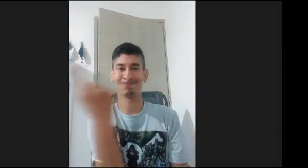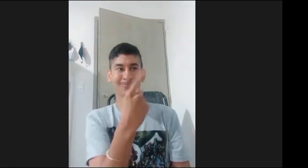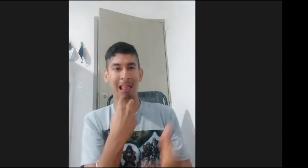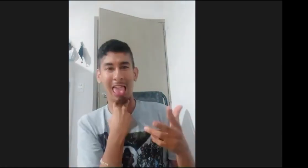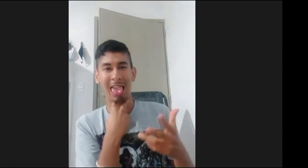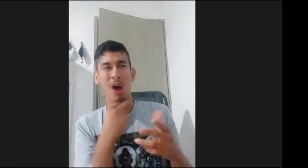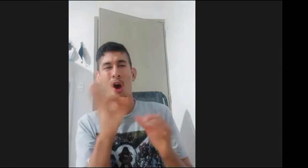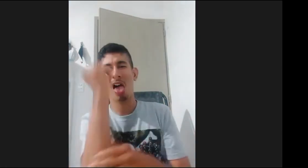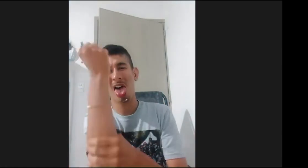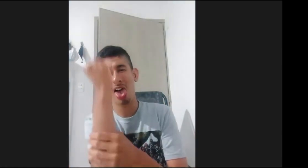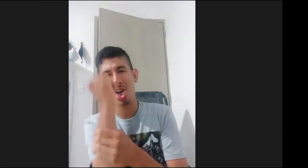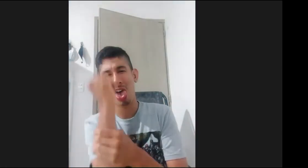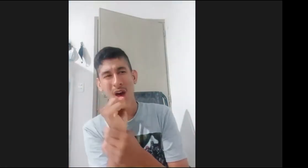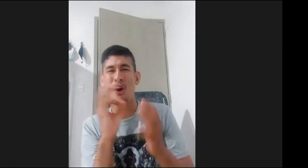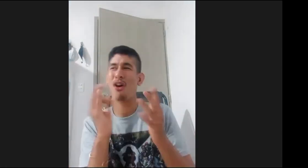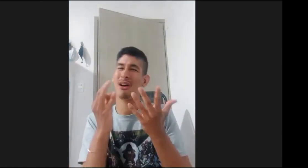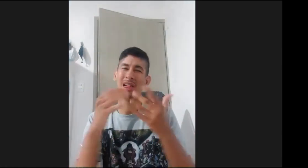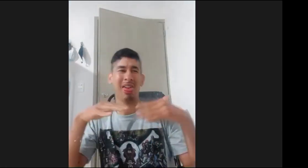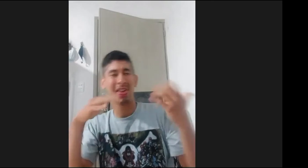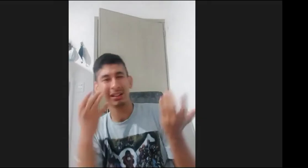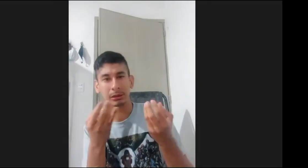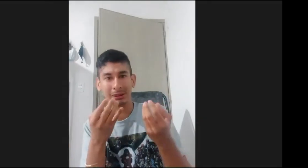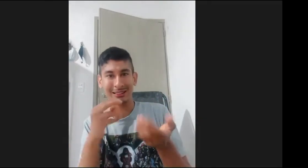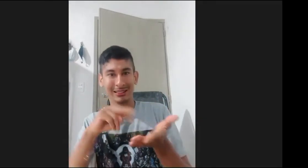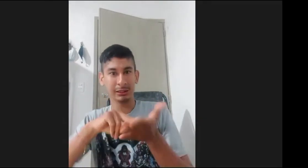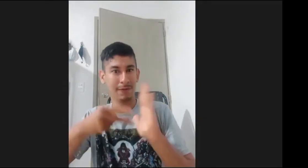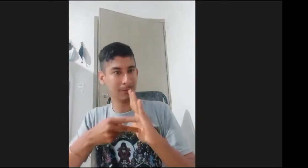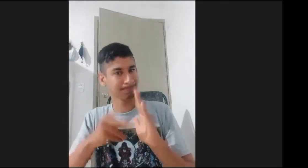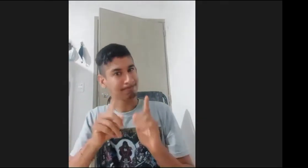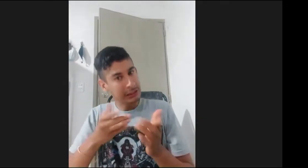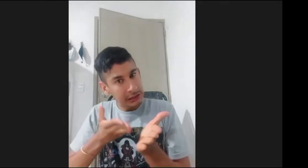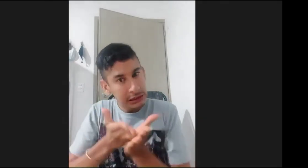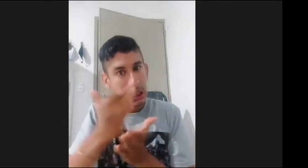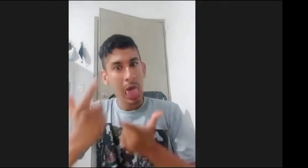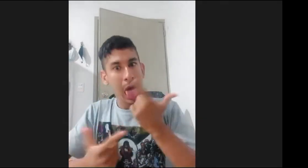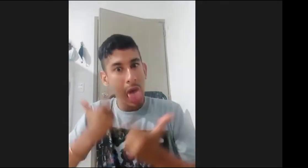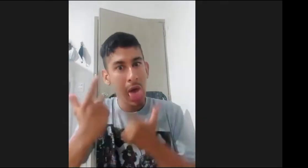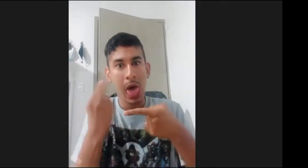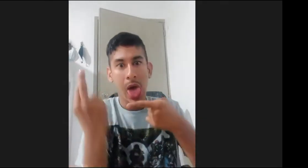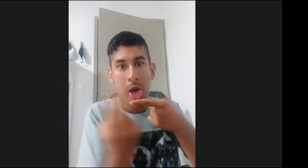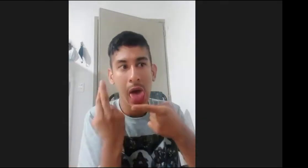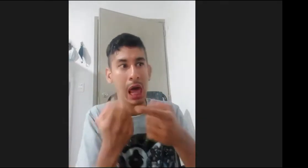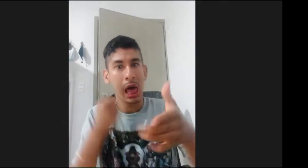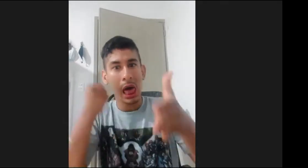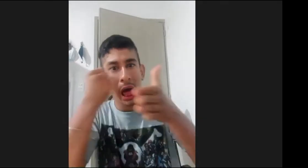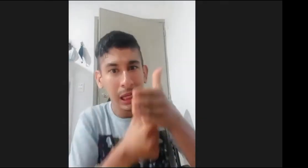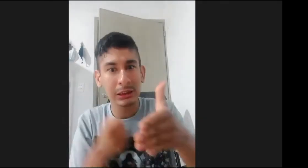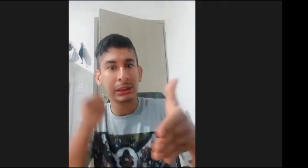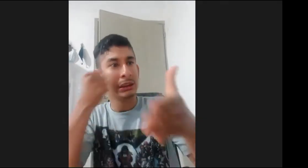la comunidad sorda o a las personas sordas que quieren acceder a la educación lastimosamente han pasado por encima de ellos y hemos tenido